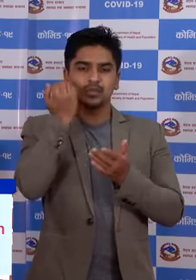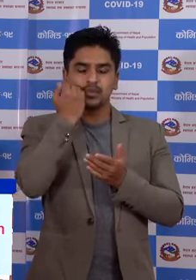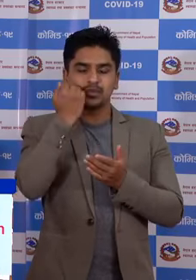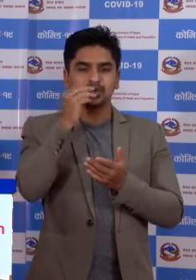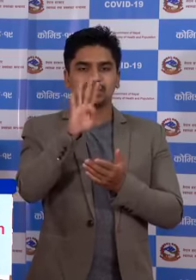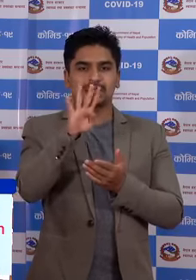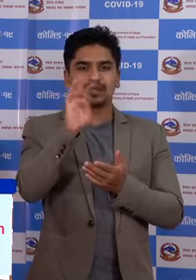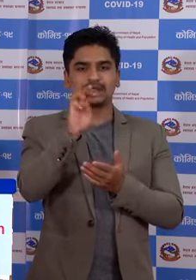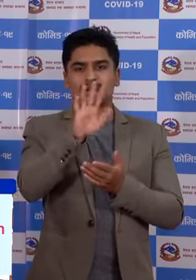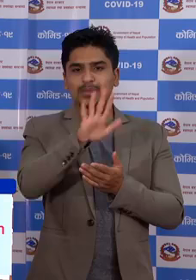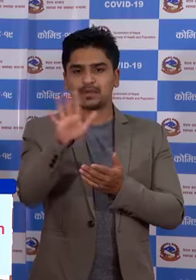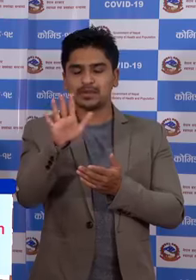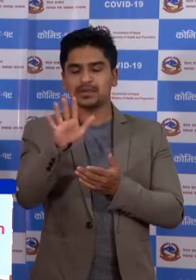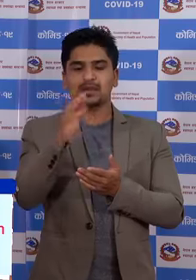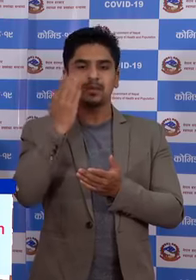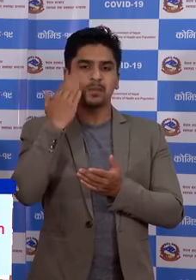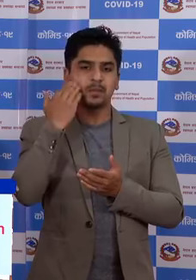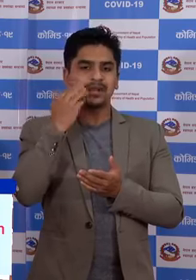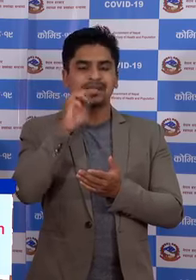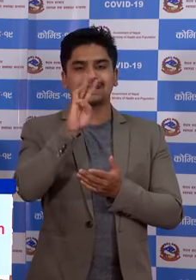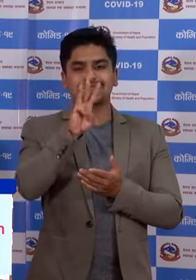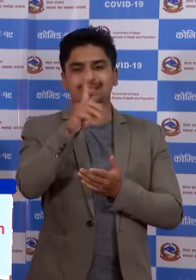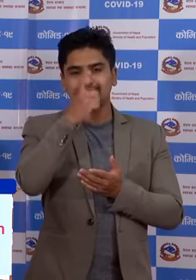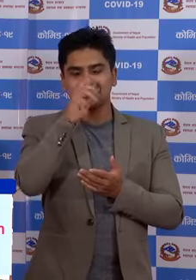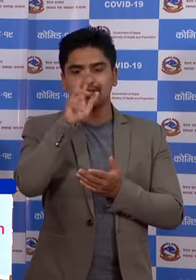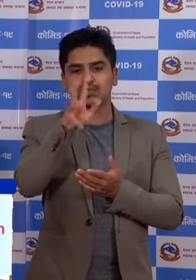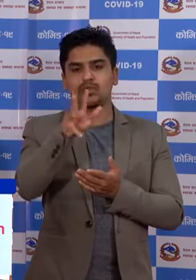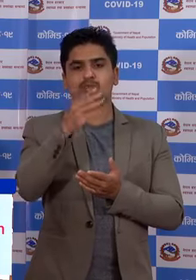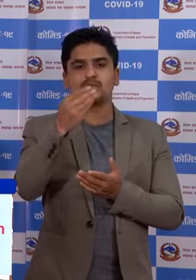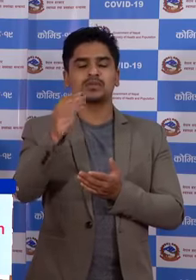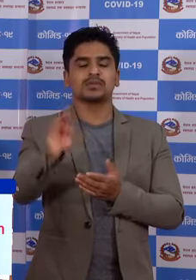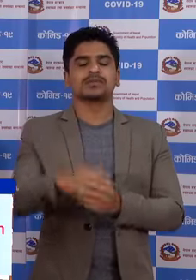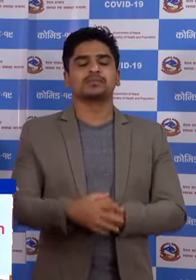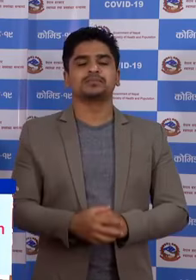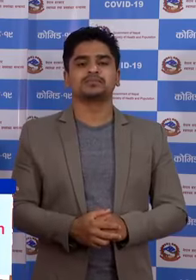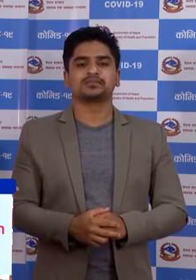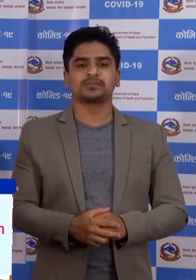4,000 पत्पन्न र मैला 399 छो